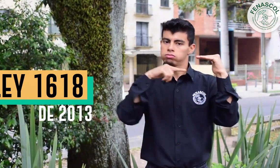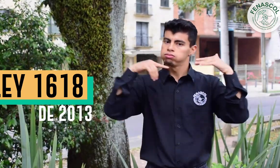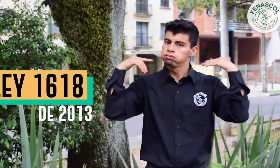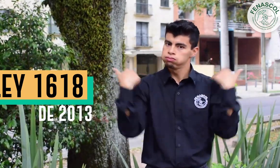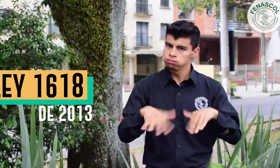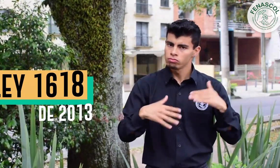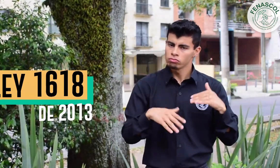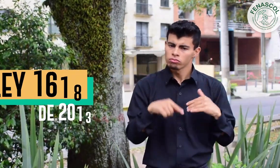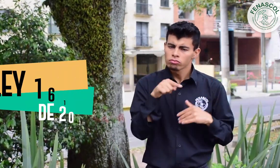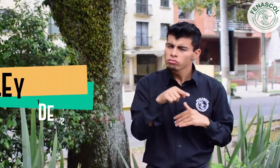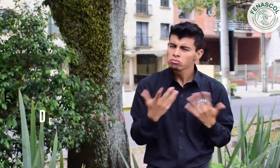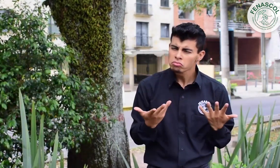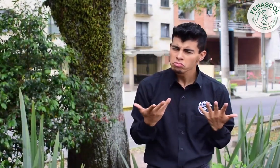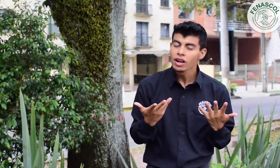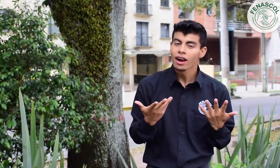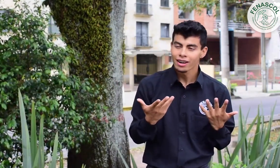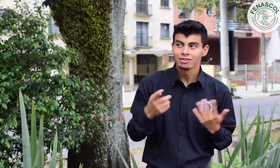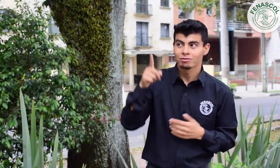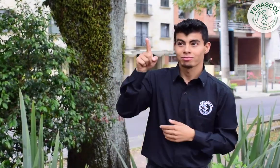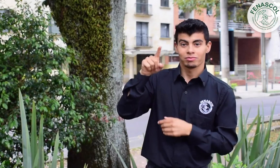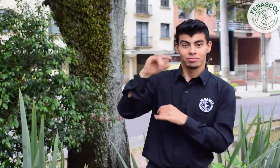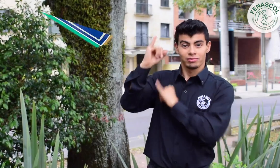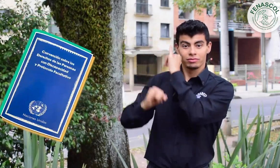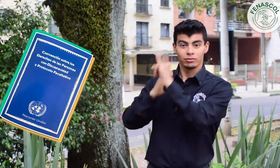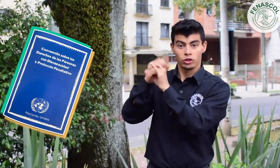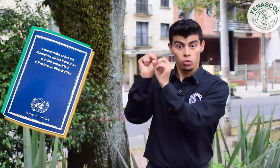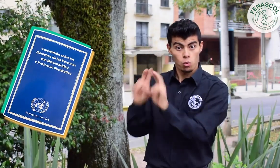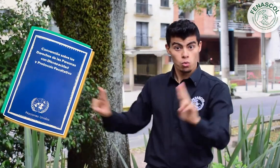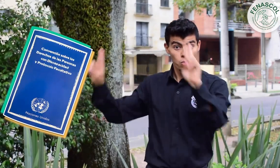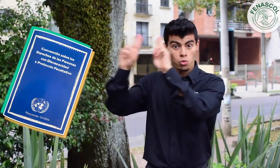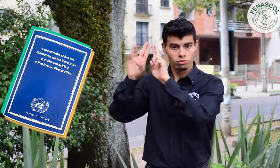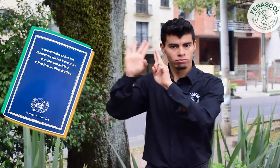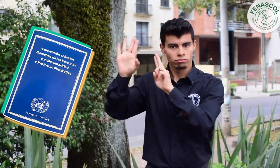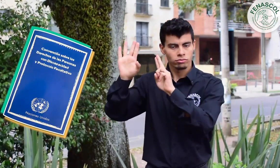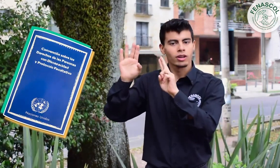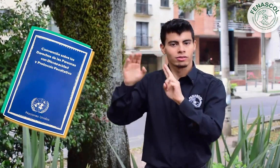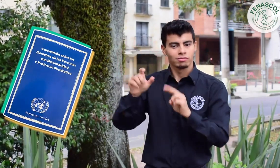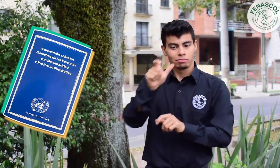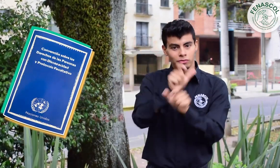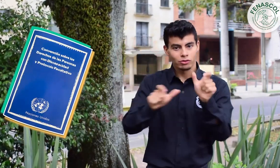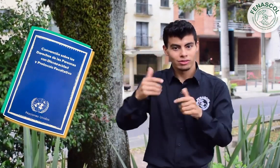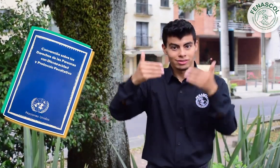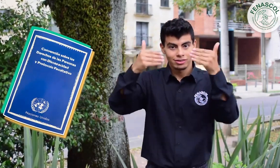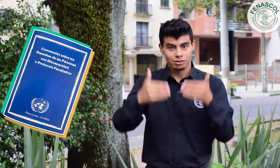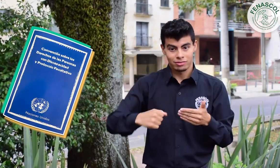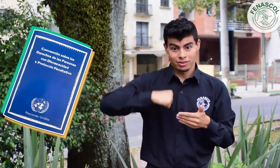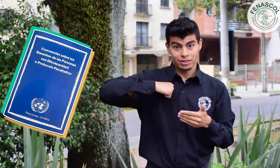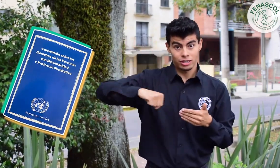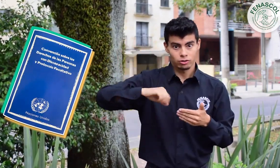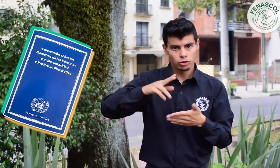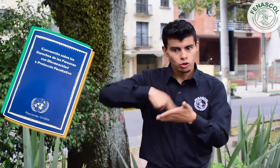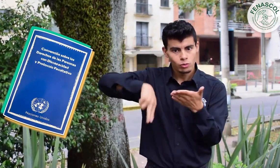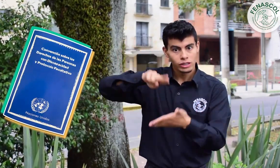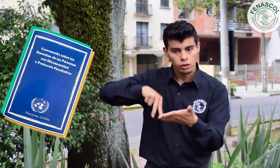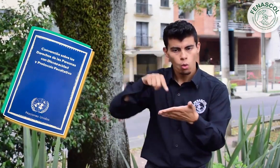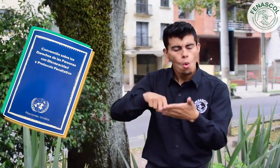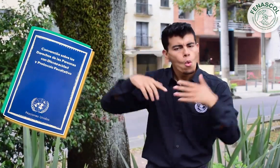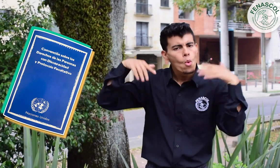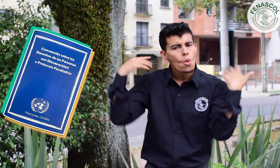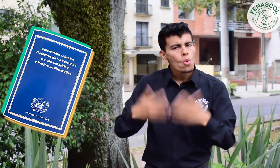Y cobra más relevancia que esta ley va en concordancia con lo estipulado en la Convención sobre los Derechos de las Personas